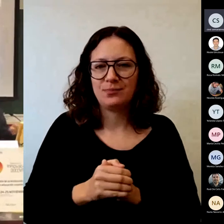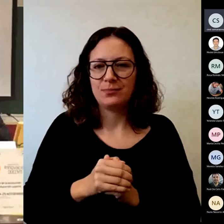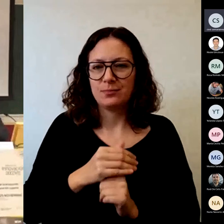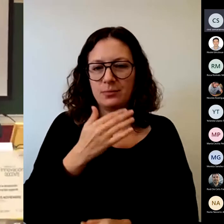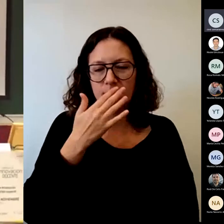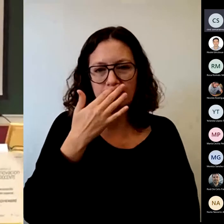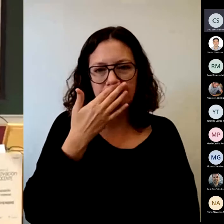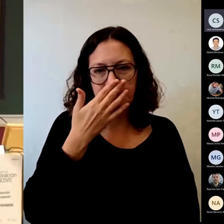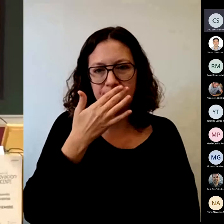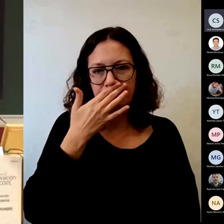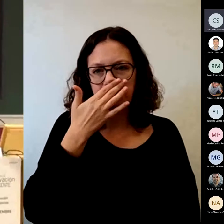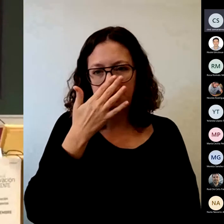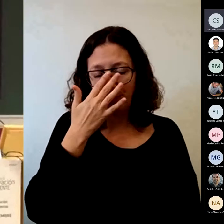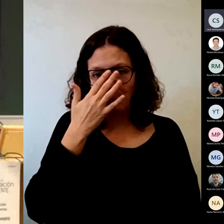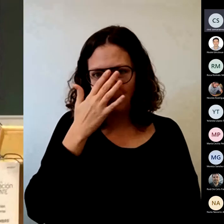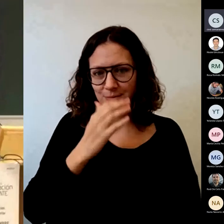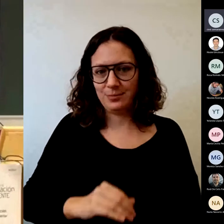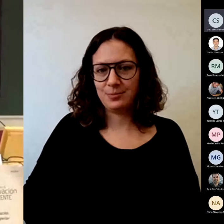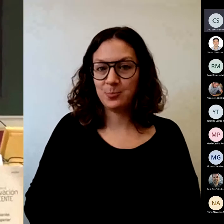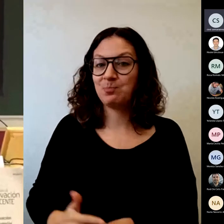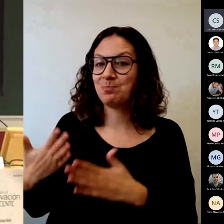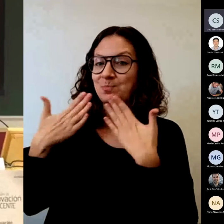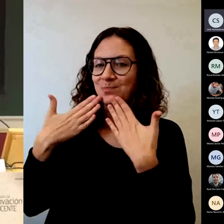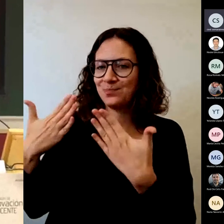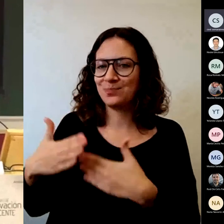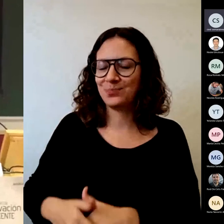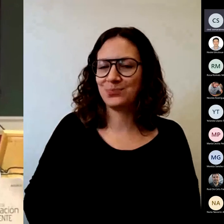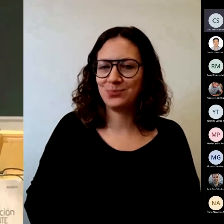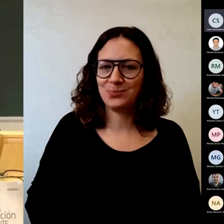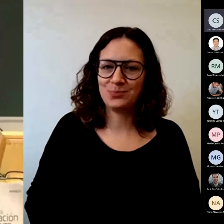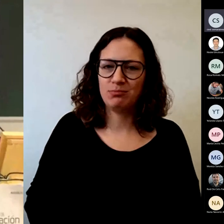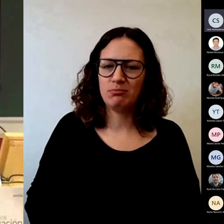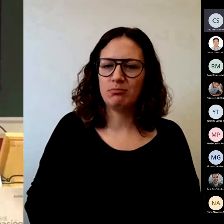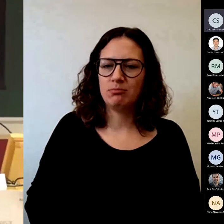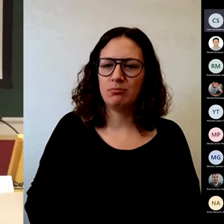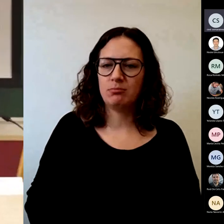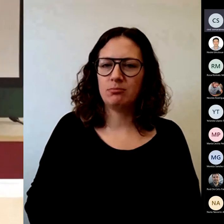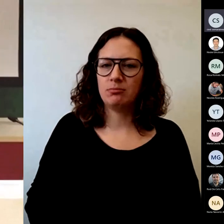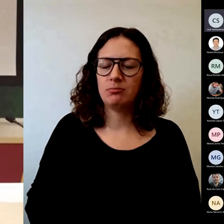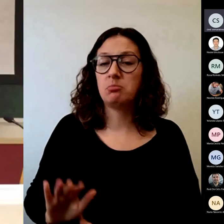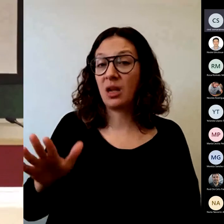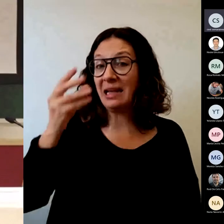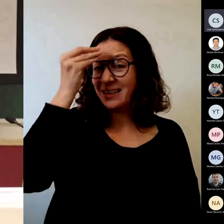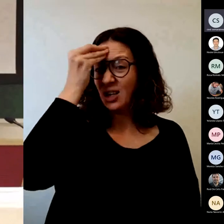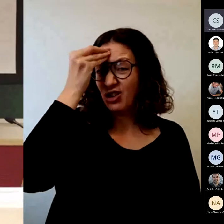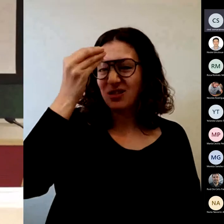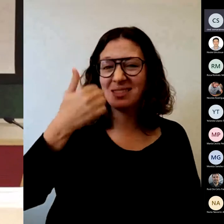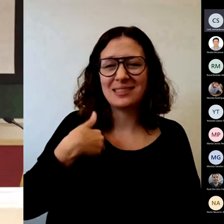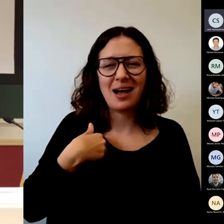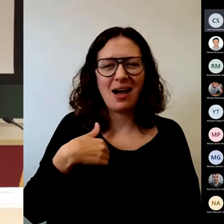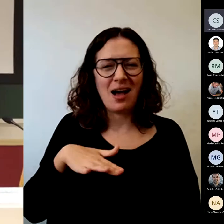gracias bueno creo que ya hemos mencionado muchos creo que